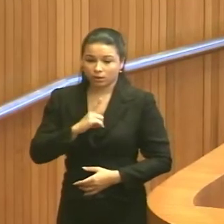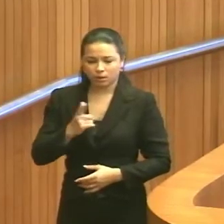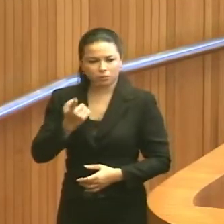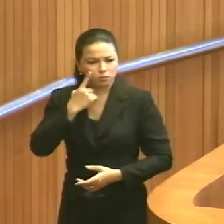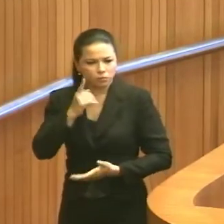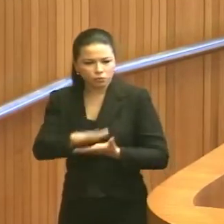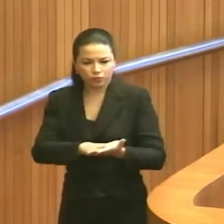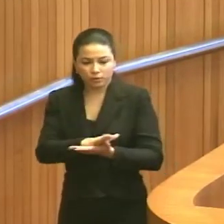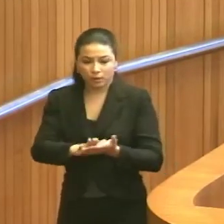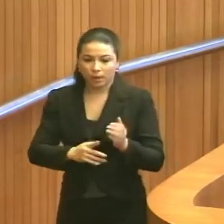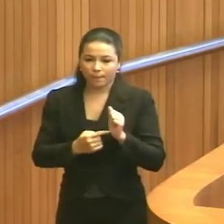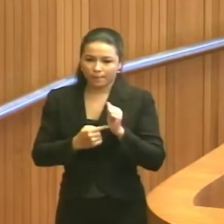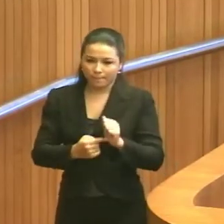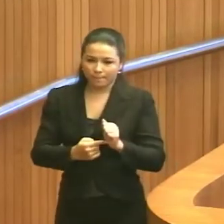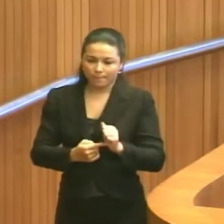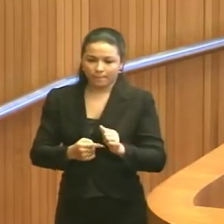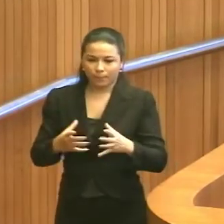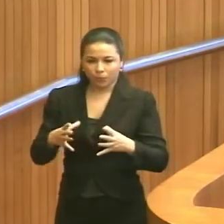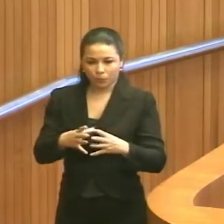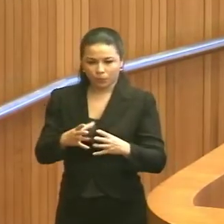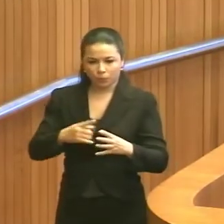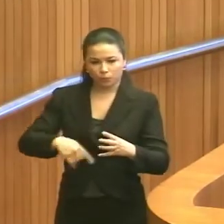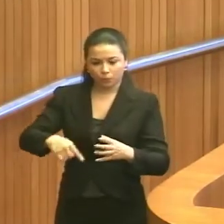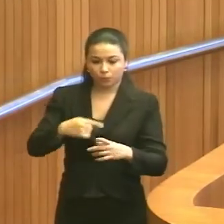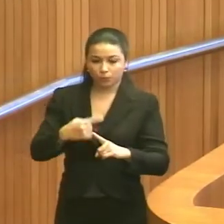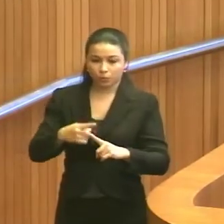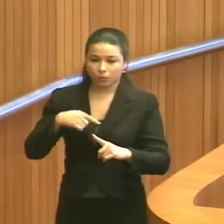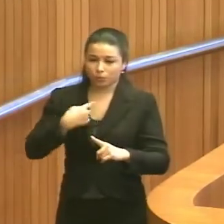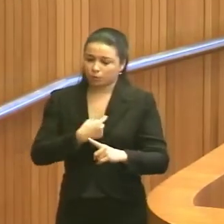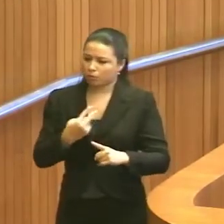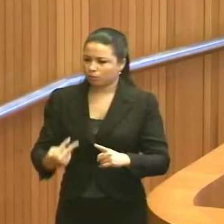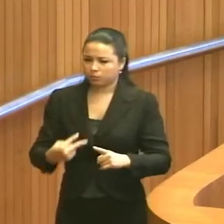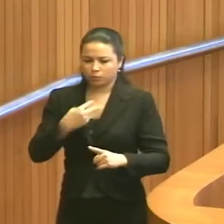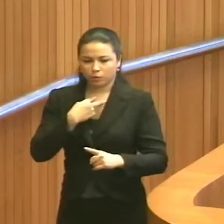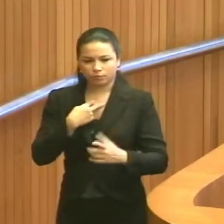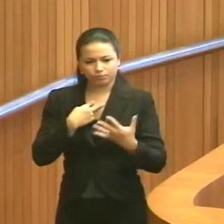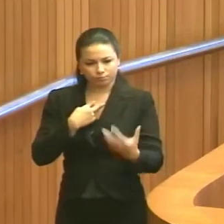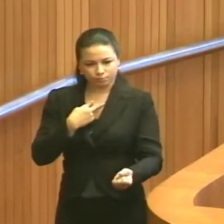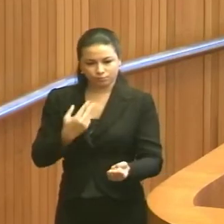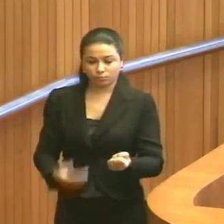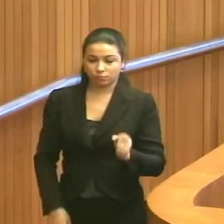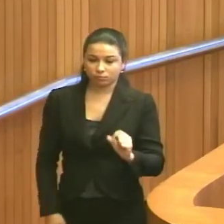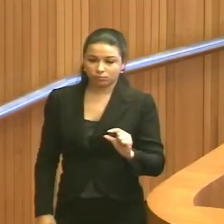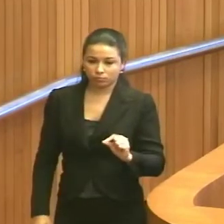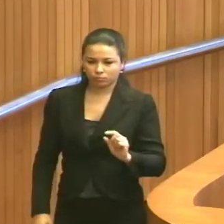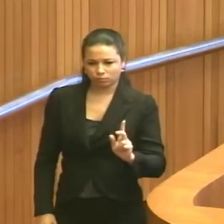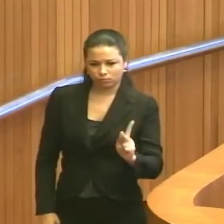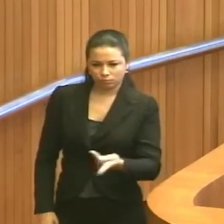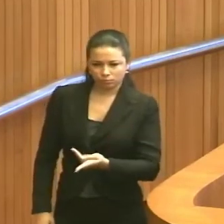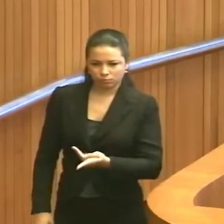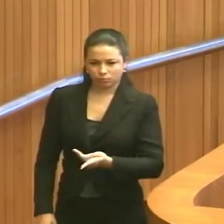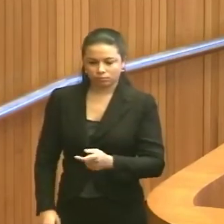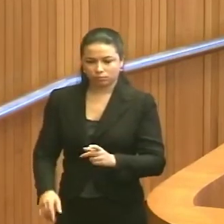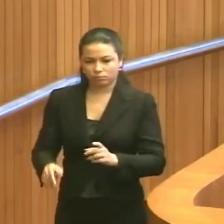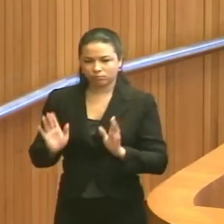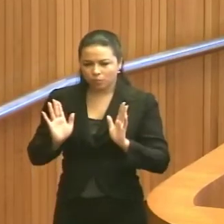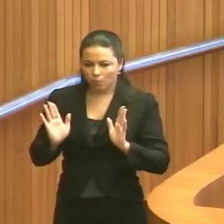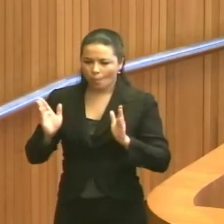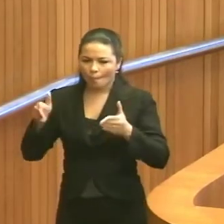terão, sem sombra de dúvida, o apoio da Comissão, porque a gente não pode admitir a arbitrariedade,